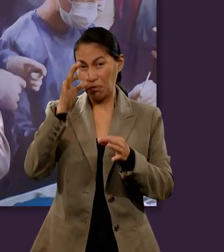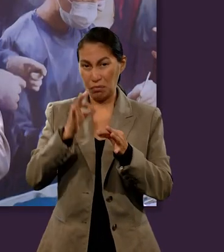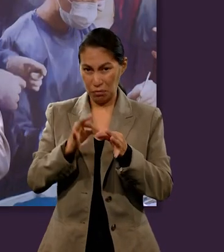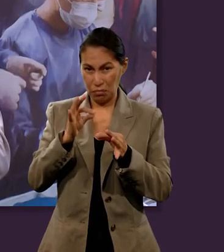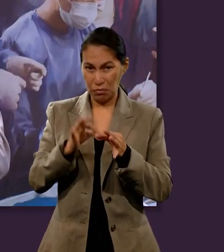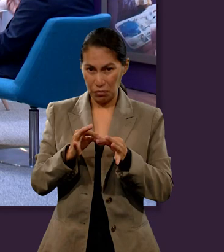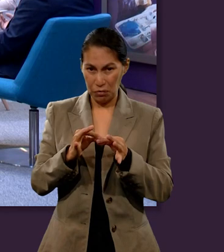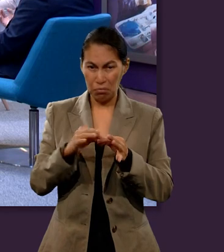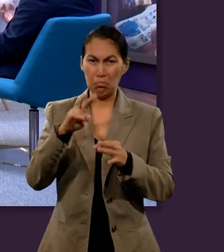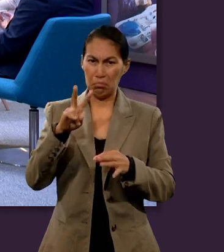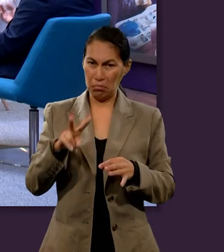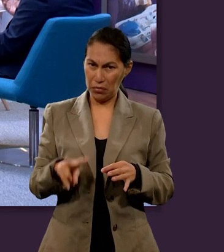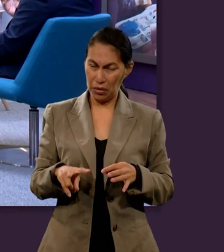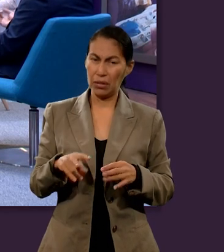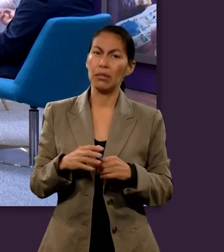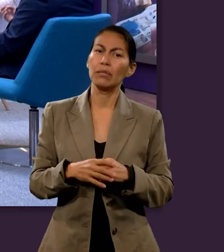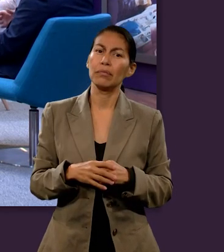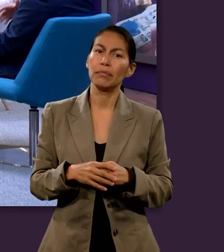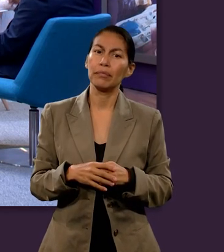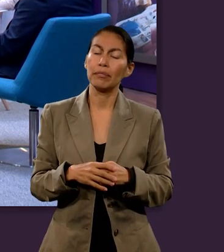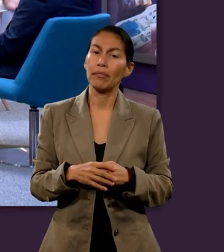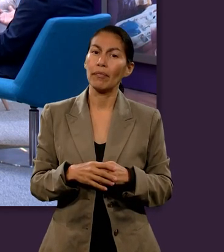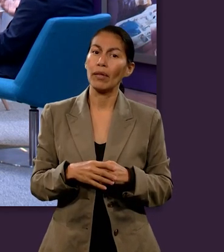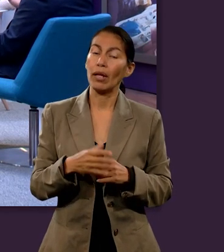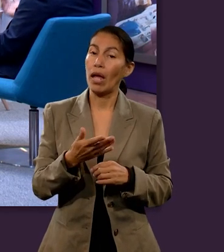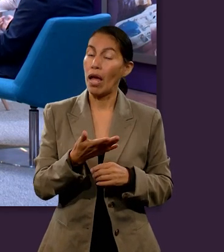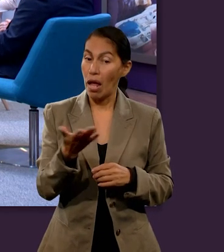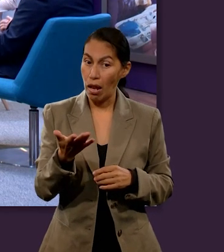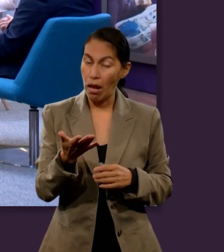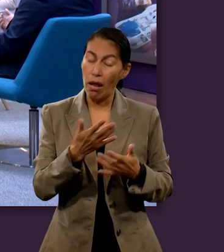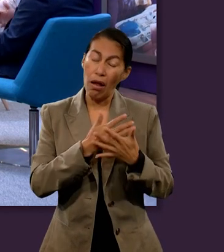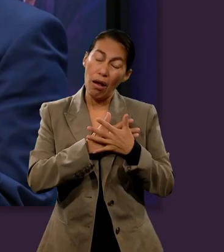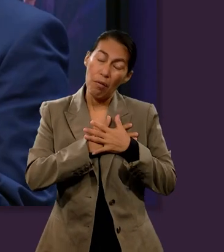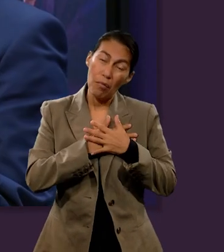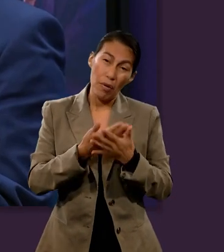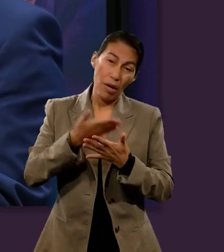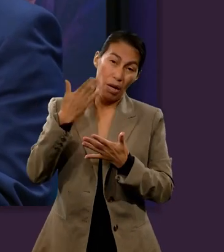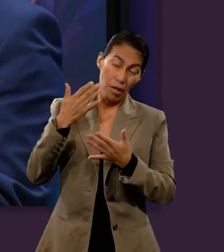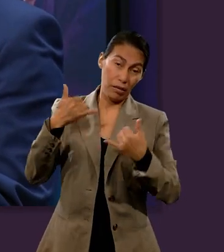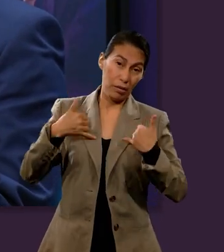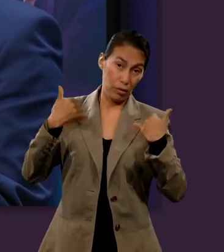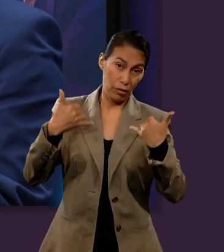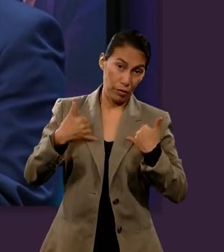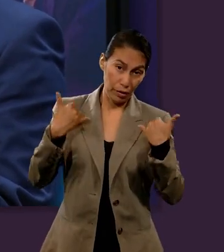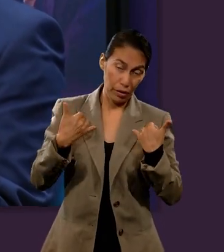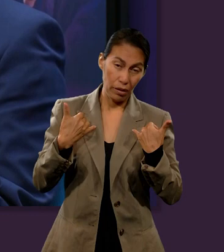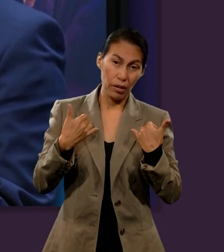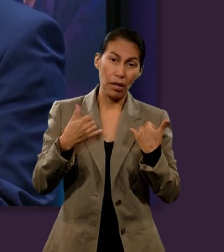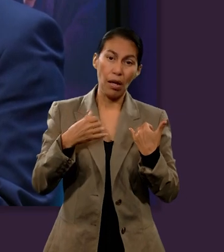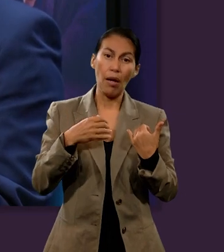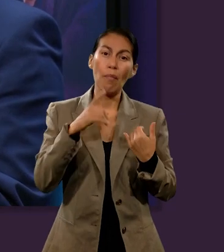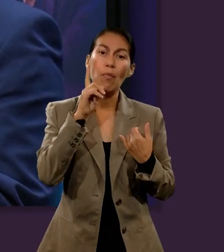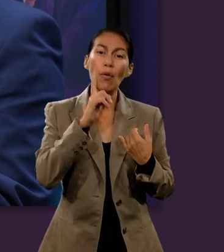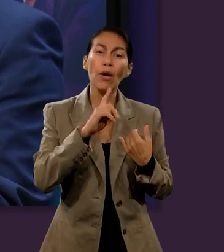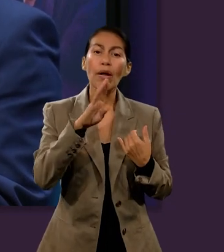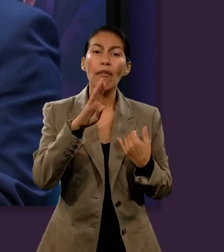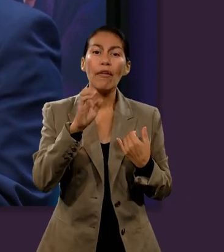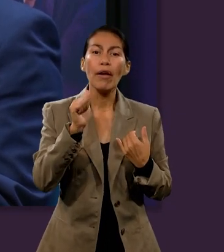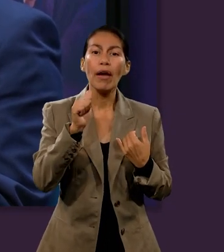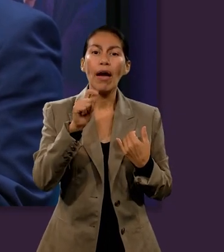pensamiento racional y también la virtud. Y alguien a quien él amó en su juventud, que